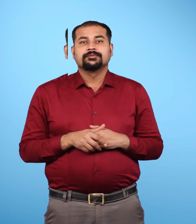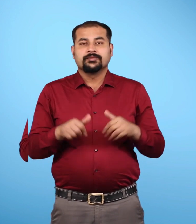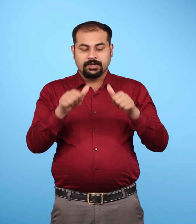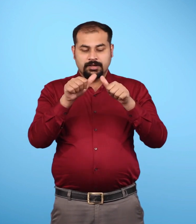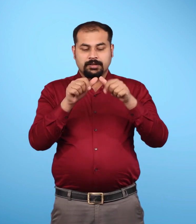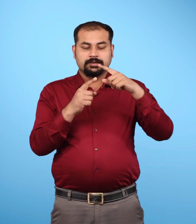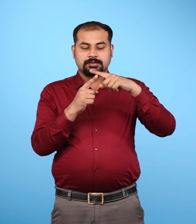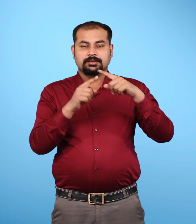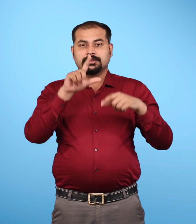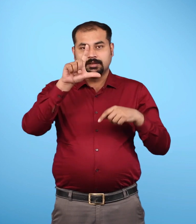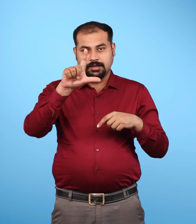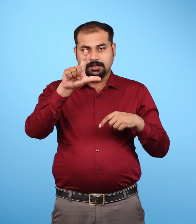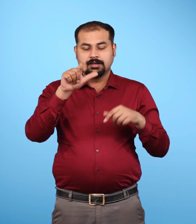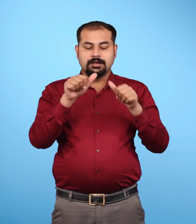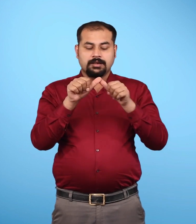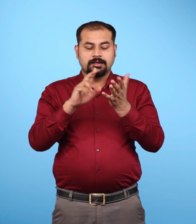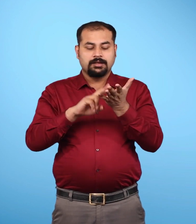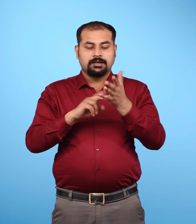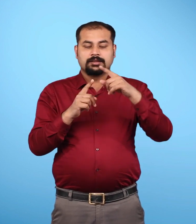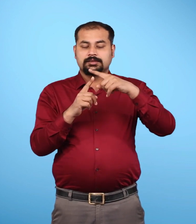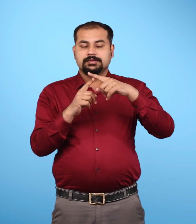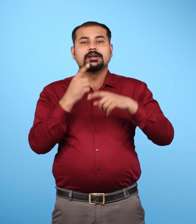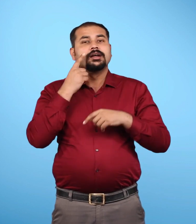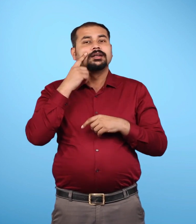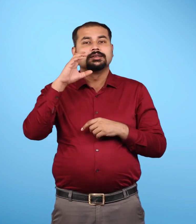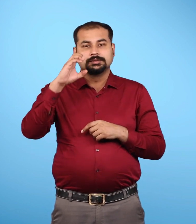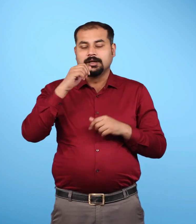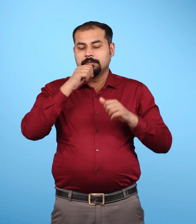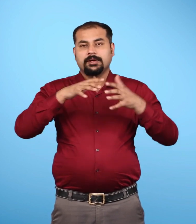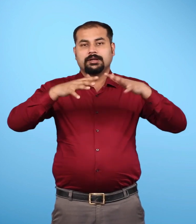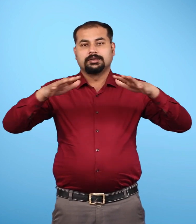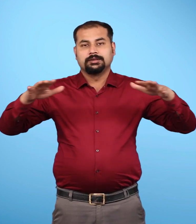अट्लांटिक महासागर विश्व का दूसरा सबसे बड़ा महासागर है